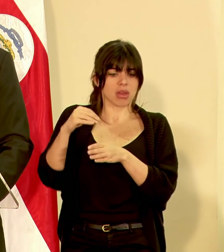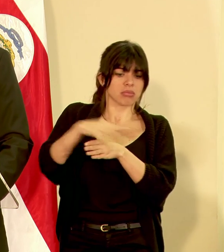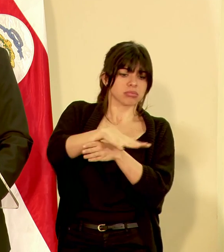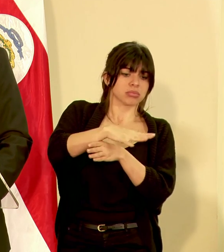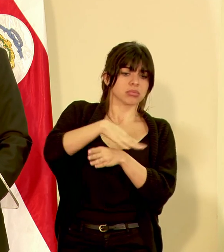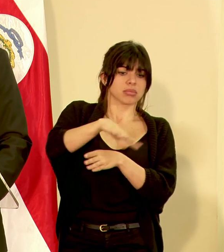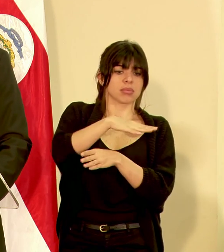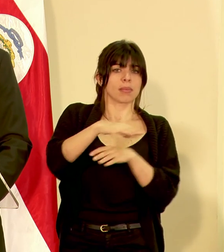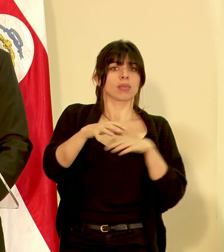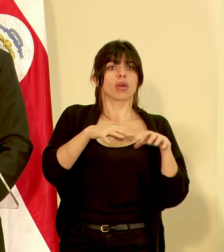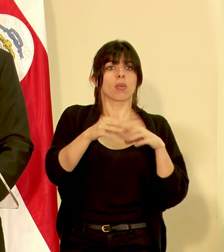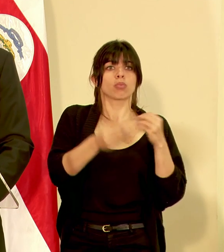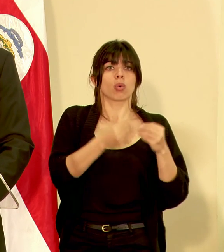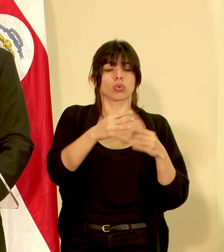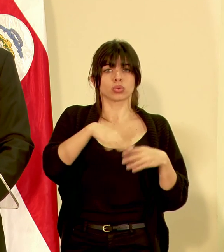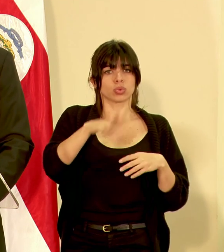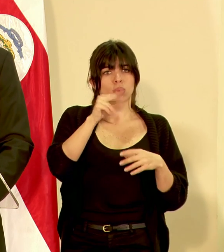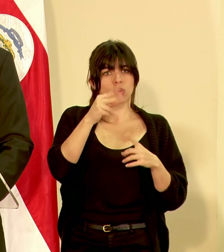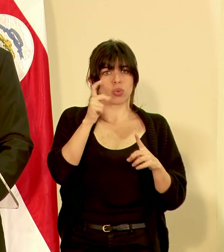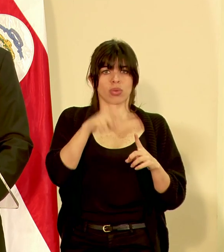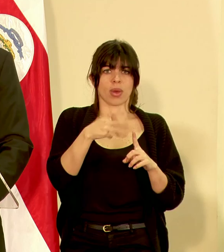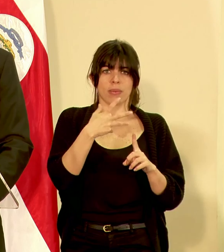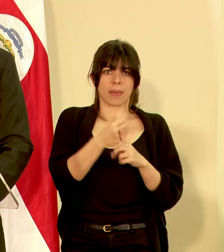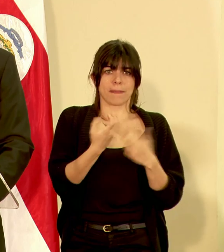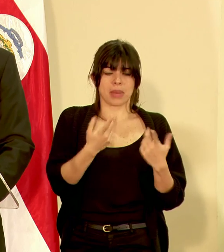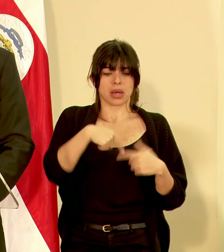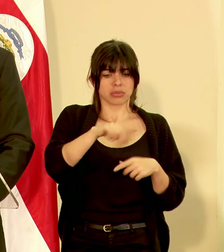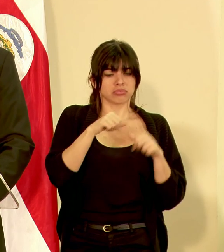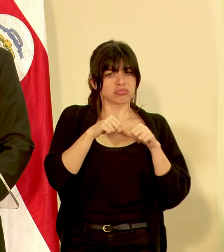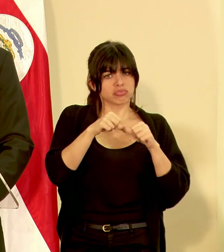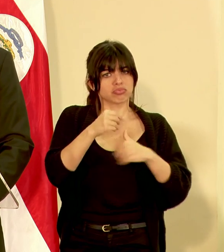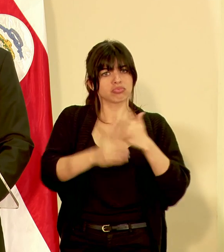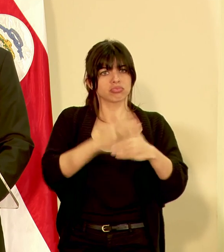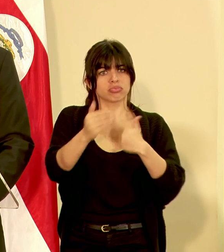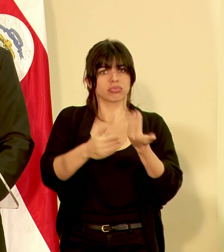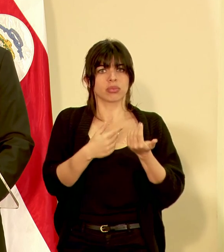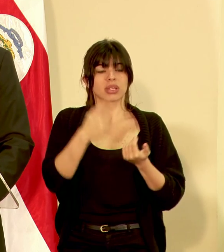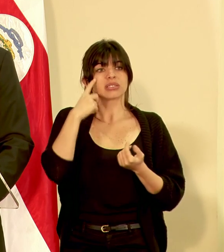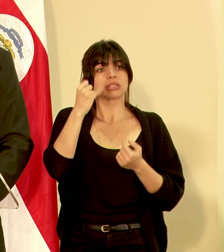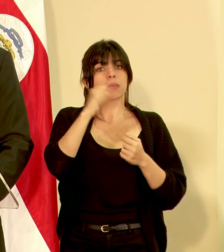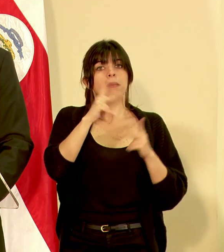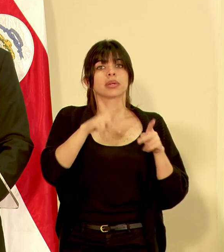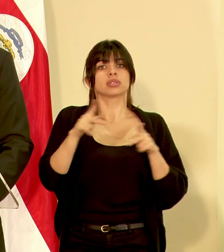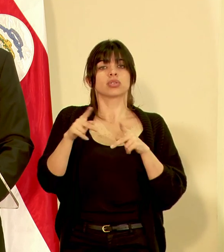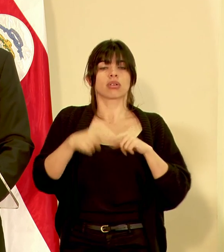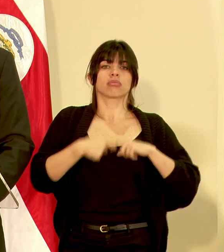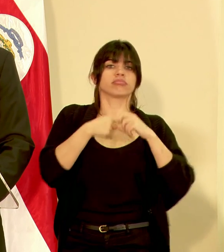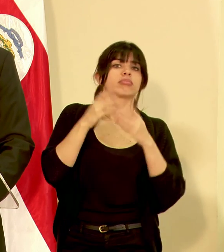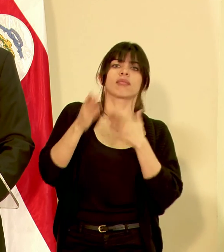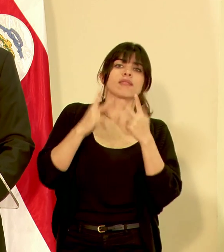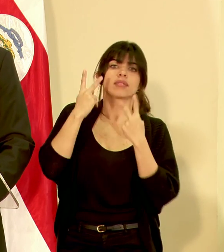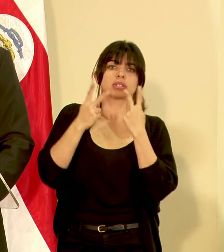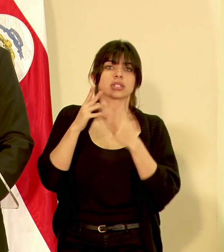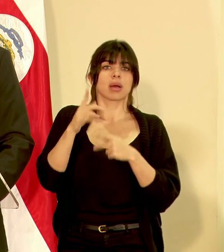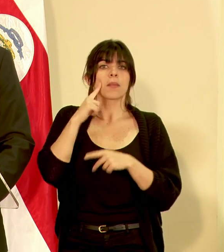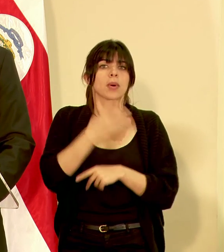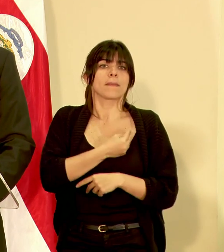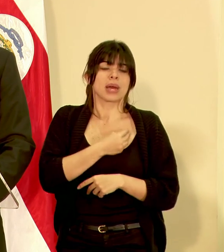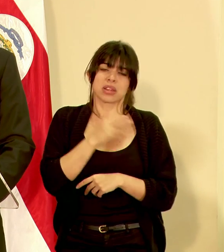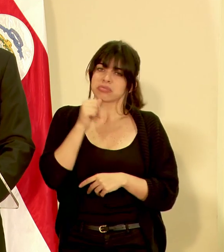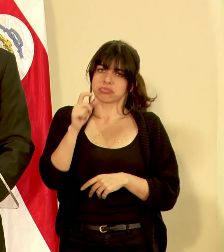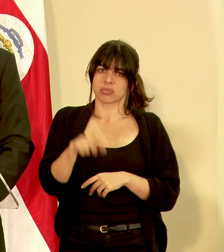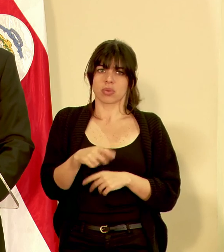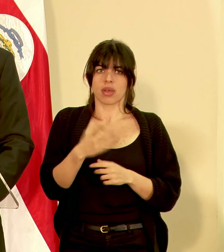impactar la actividad productiva al no visitar el Cantón por temor.